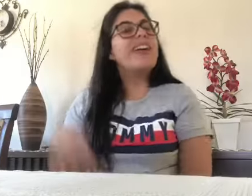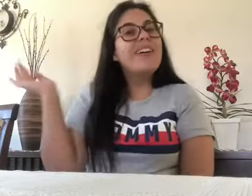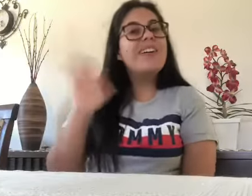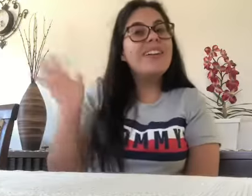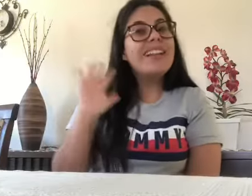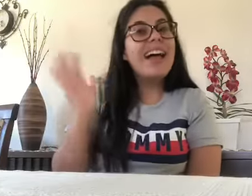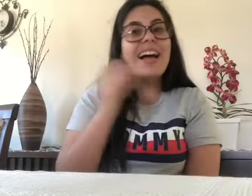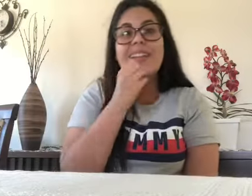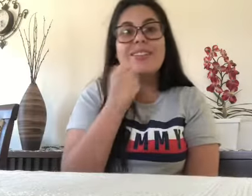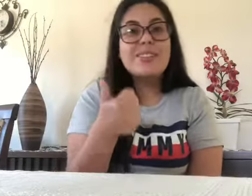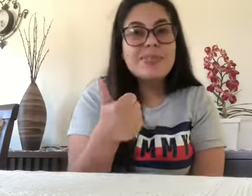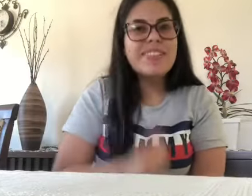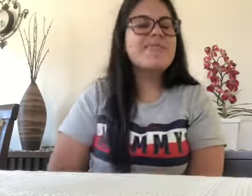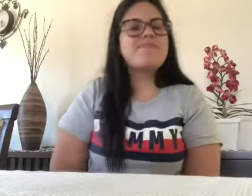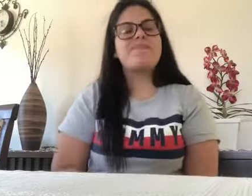Olá, tudo bem?